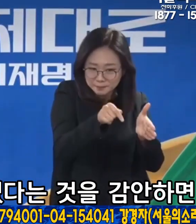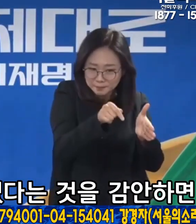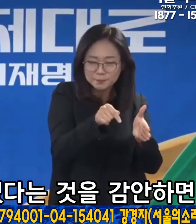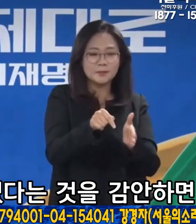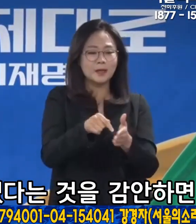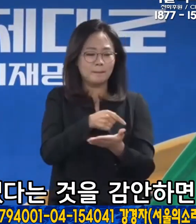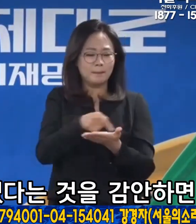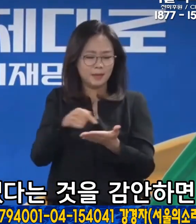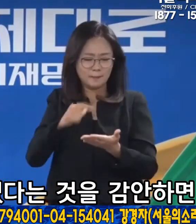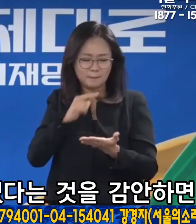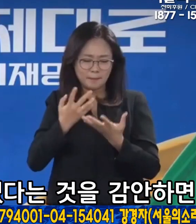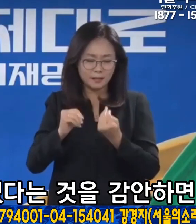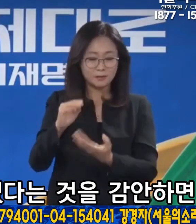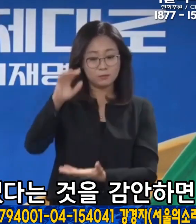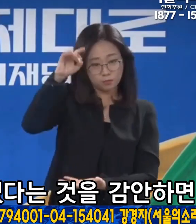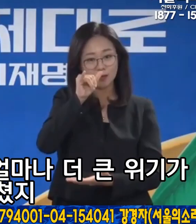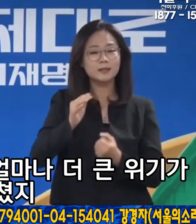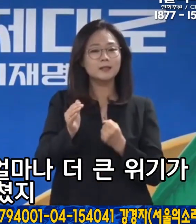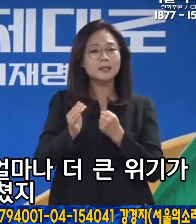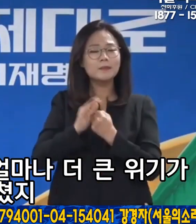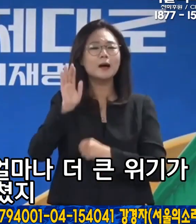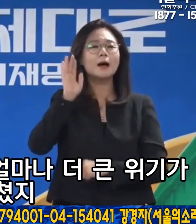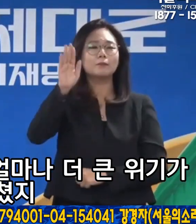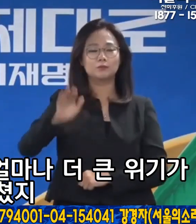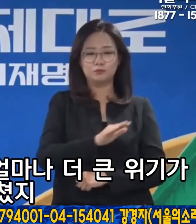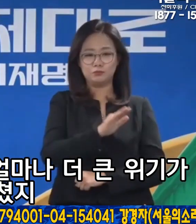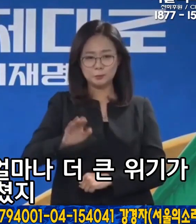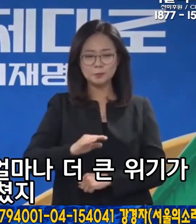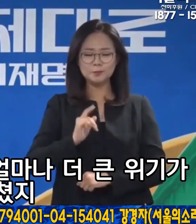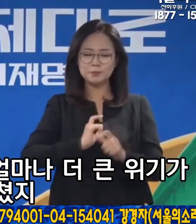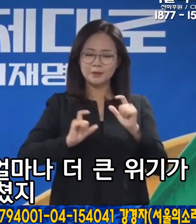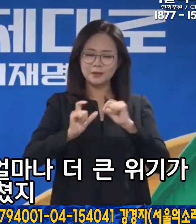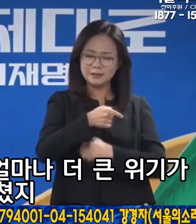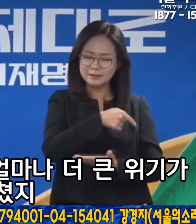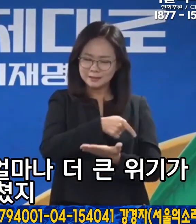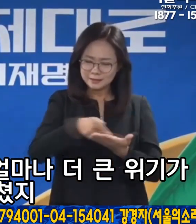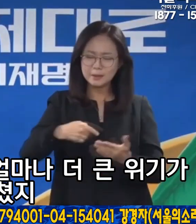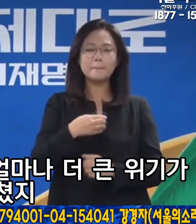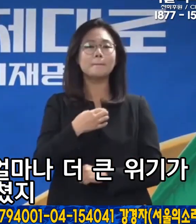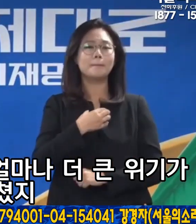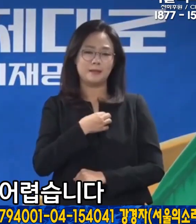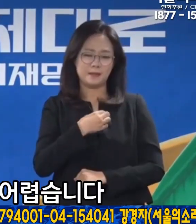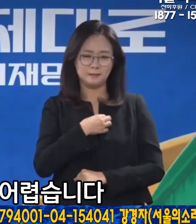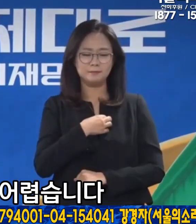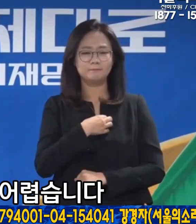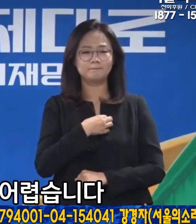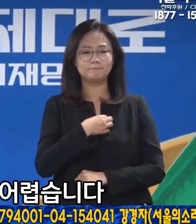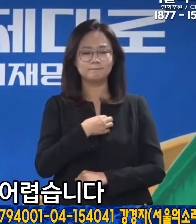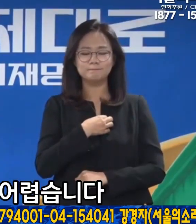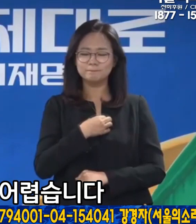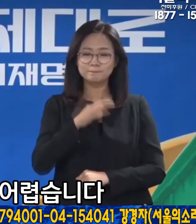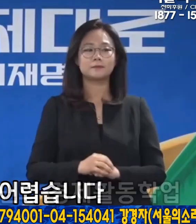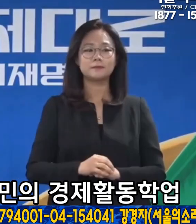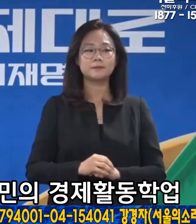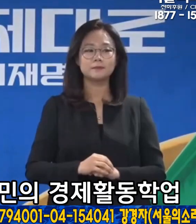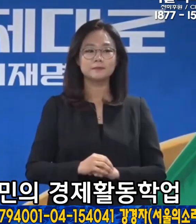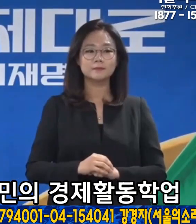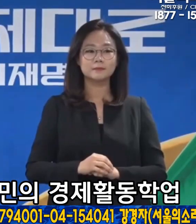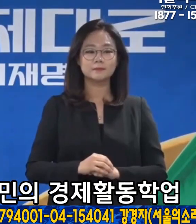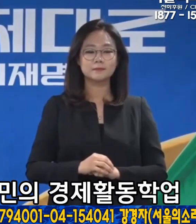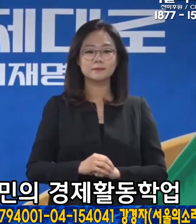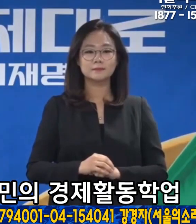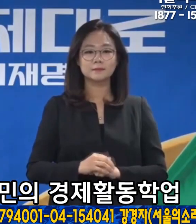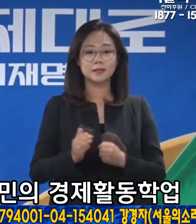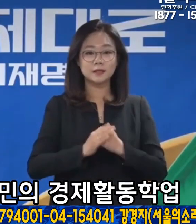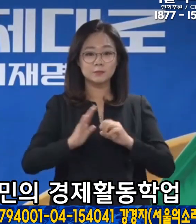막대한 피해를 입었다는 것을 감안하면 앞으로 우리에게 얼마나 더 큰 위기가 닥칠지 가늠하기 어렵습니다. 그렇기